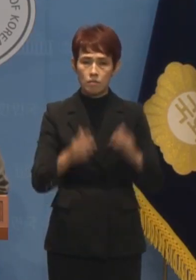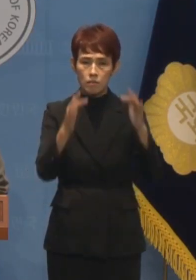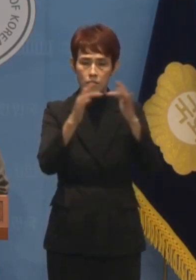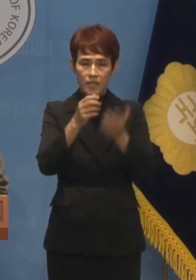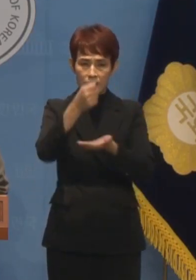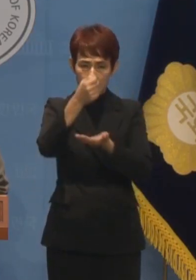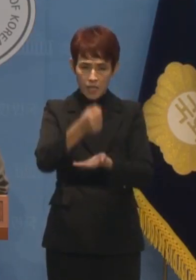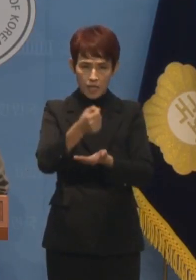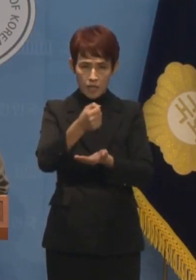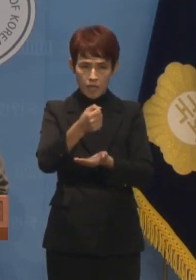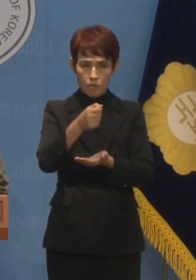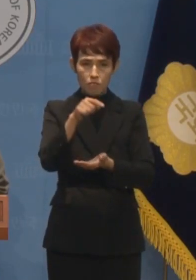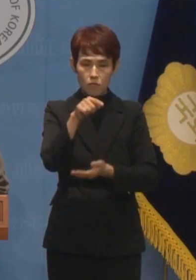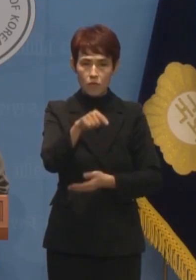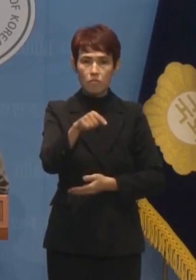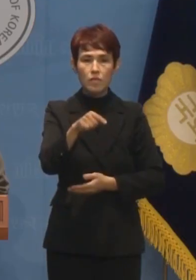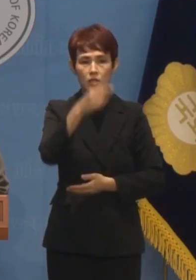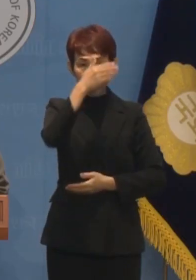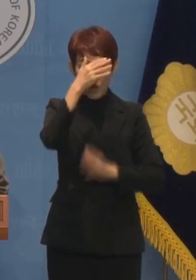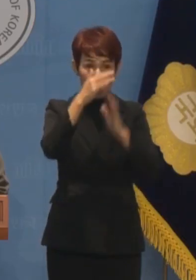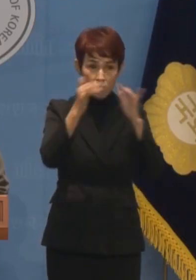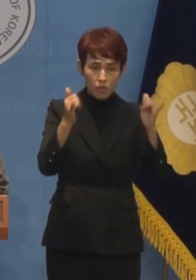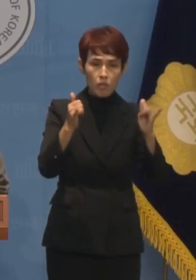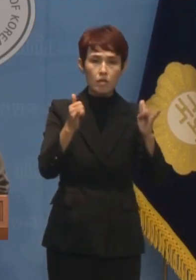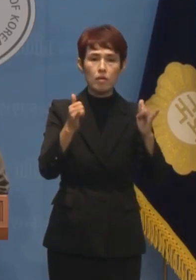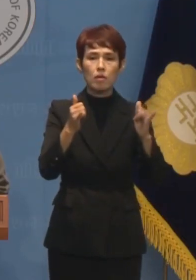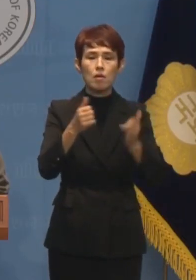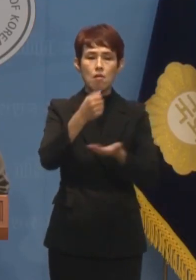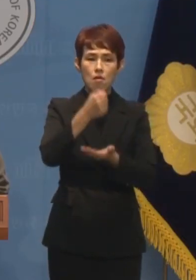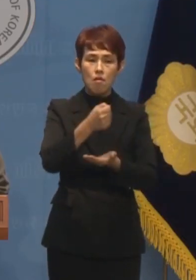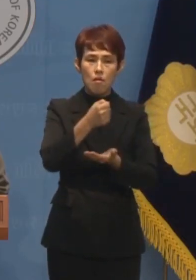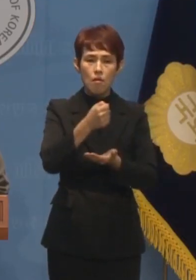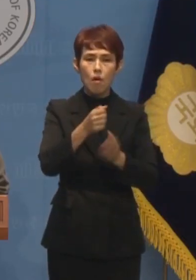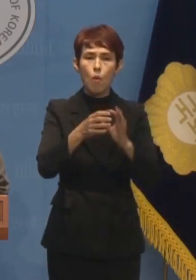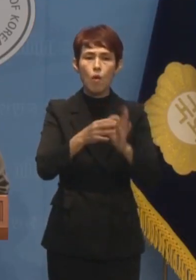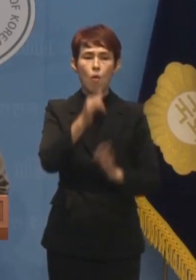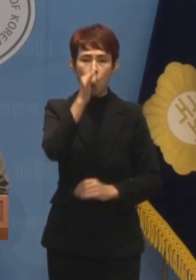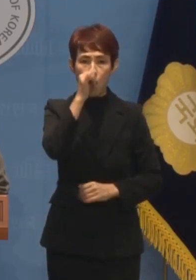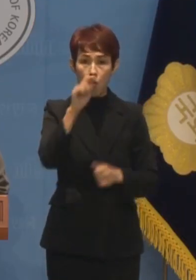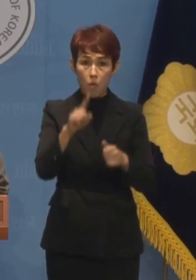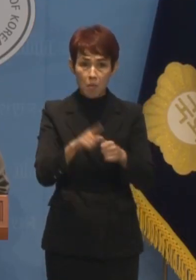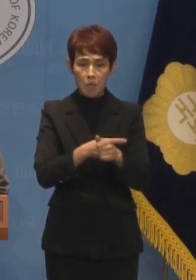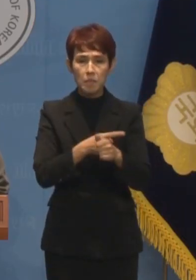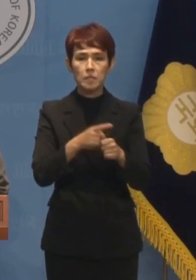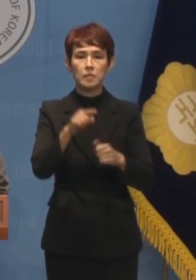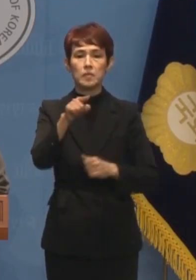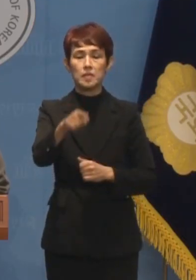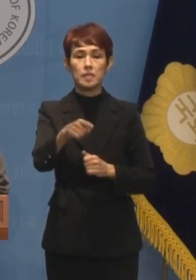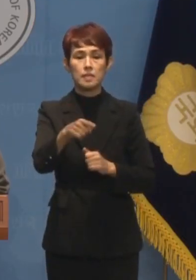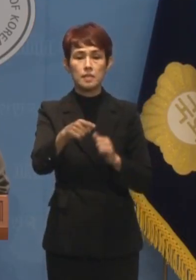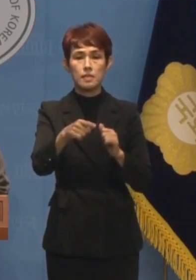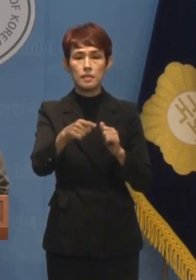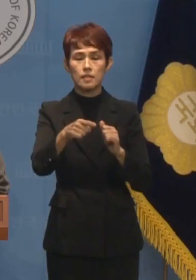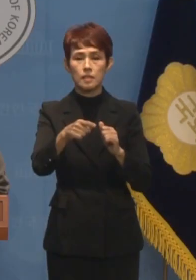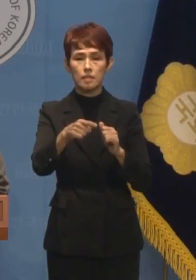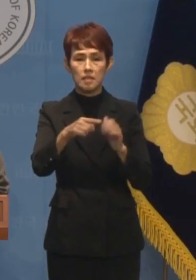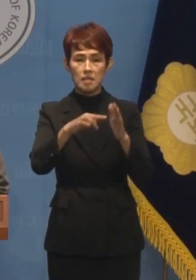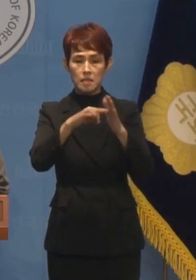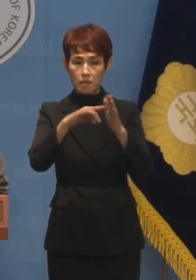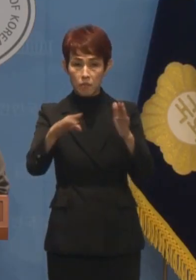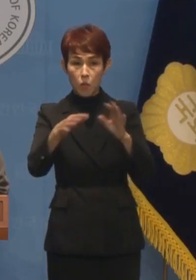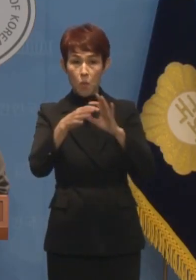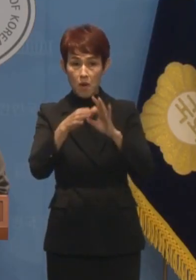자산 형성 사다리로 이용되고 있기 때문에 가상자산 과세 유예를 반대하면 청년들과